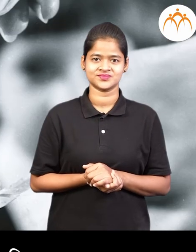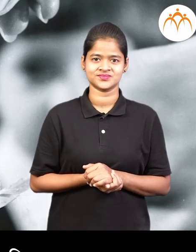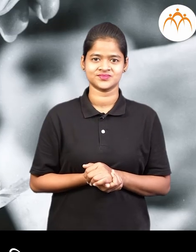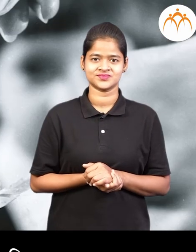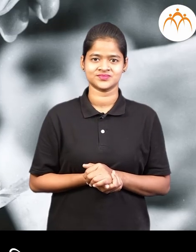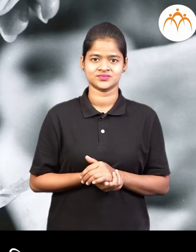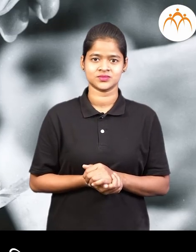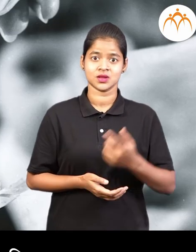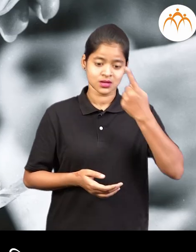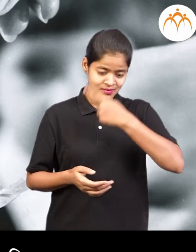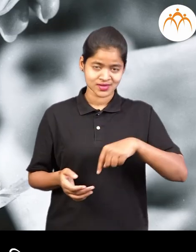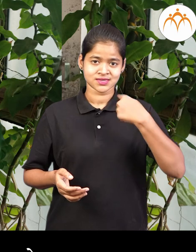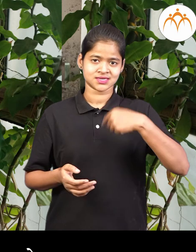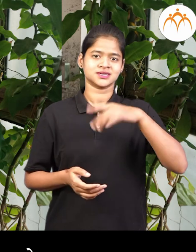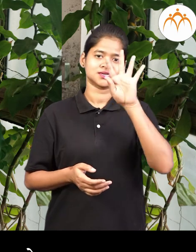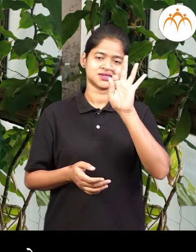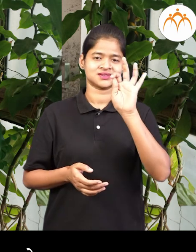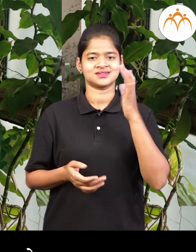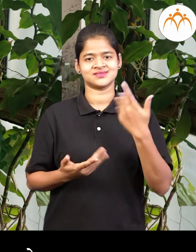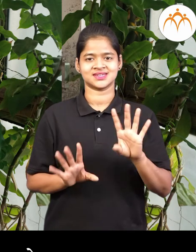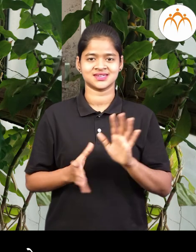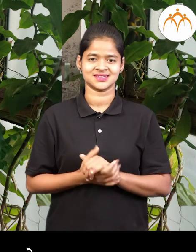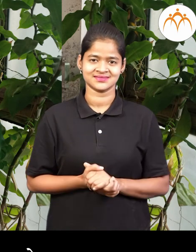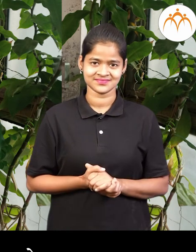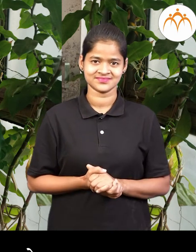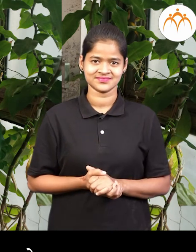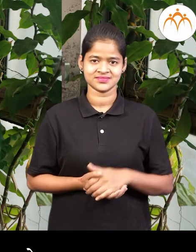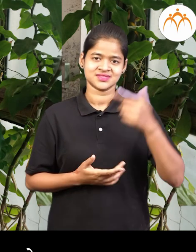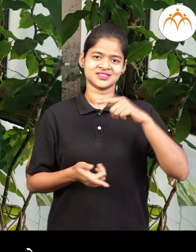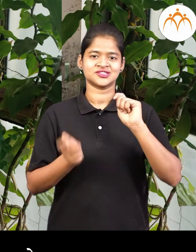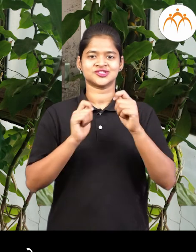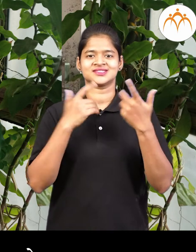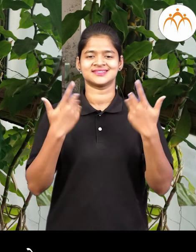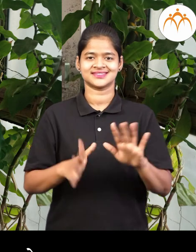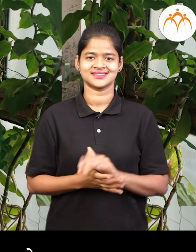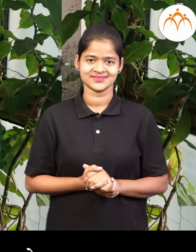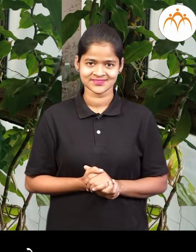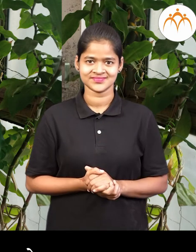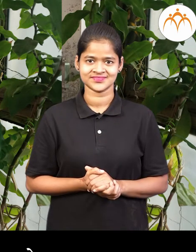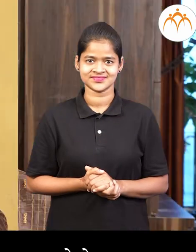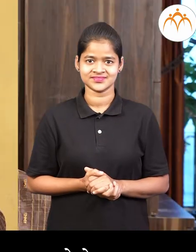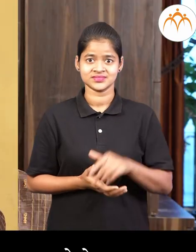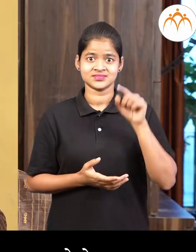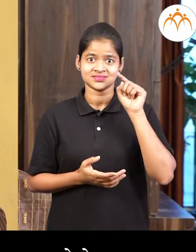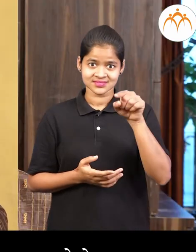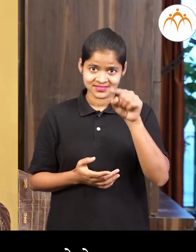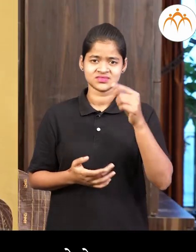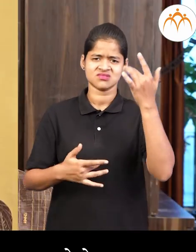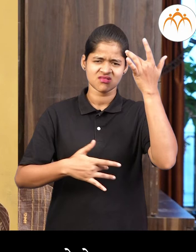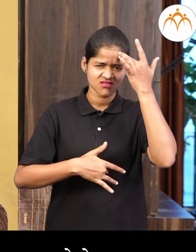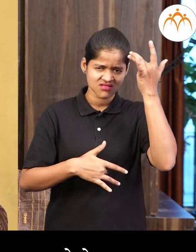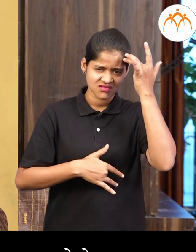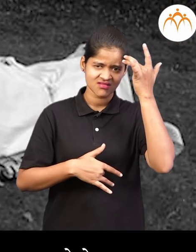लसी दिल्या जातात चाड़ीशी नंतर हळू-हळू शरीरात बदल होत रहतात महतार पणी